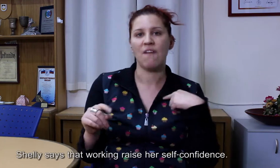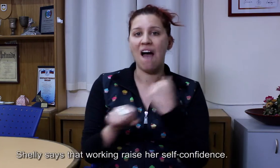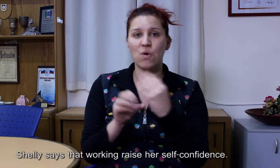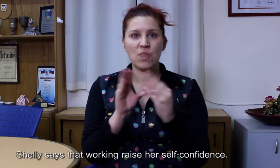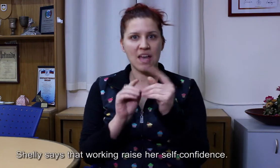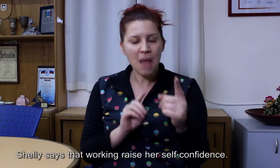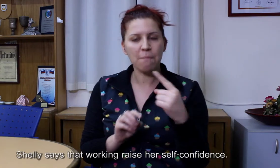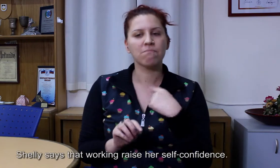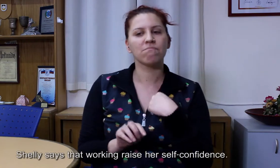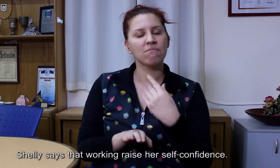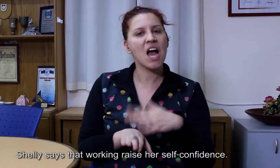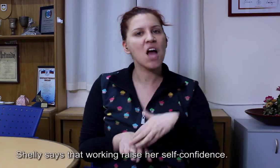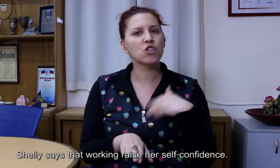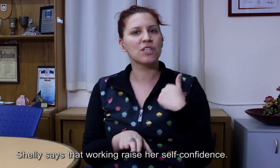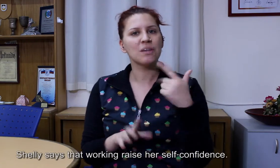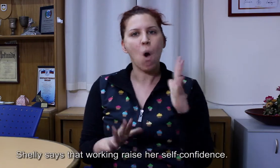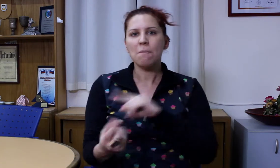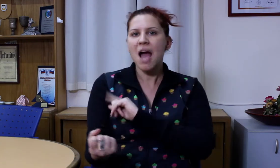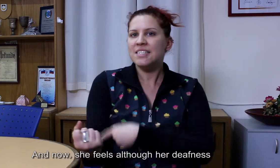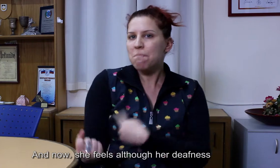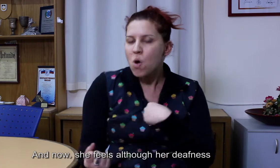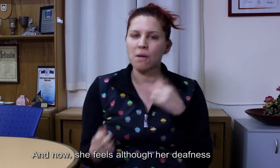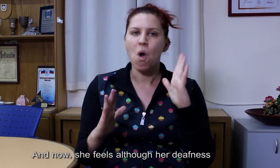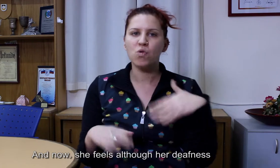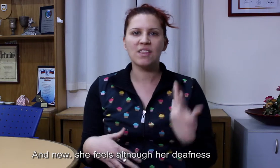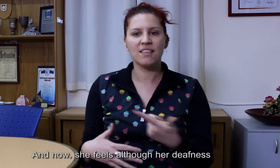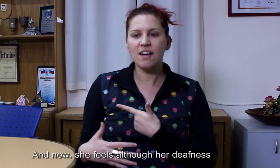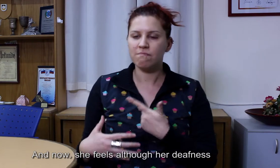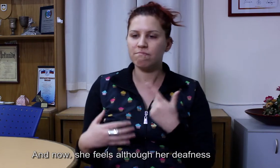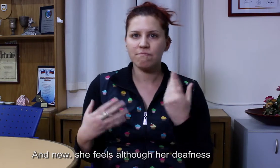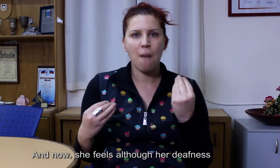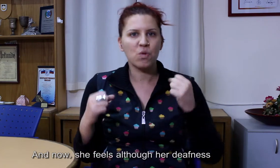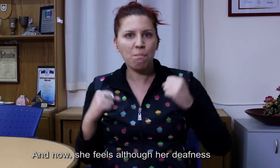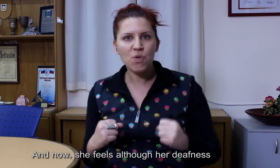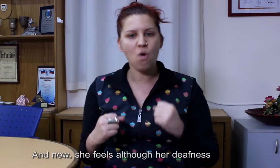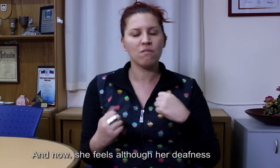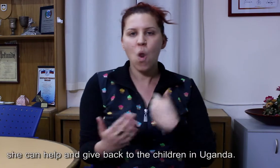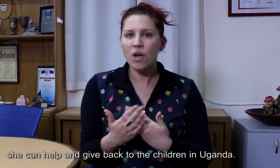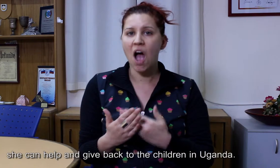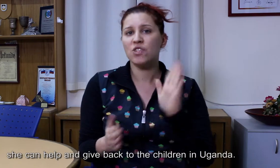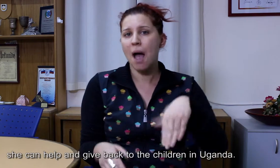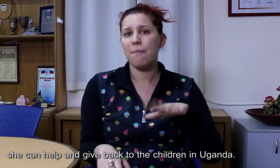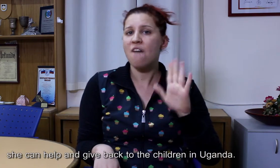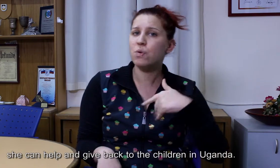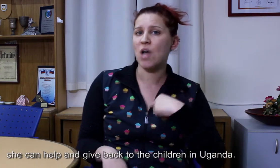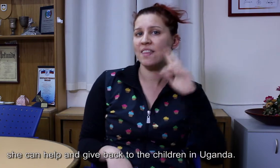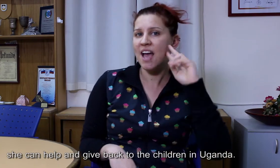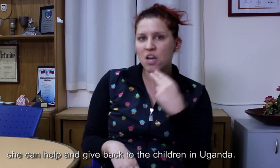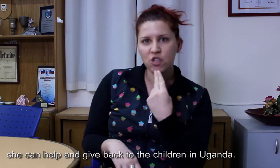שהעבודה גרמה לה להגברת הביטחון העצמי וכעת היא מרגישה שלמרות מגבלת השמיעה שלה יש לה המון מה לתרום בחזרה לילדים